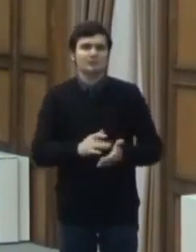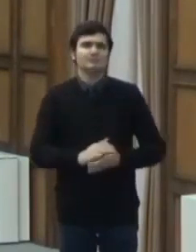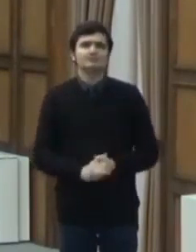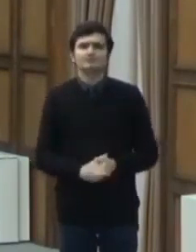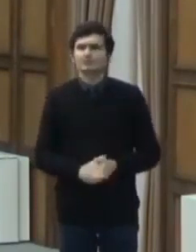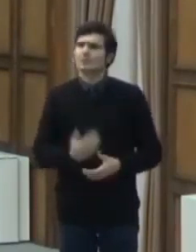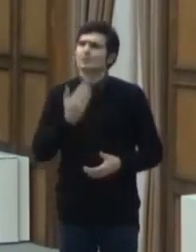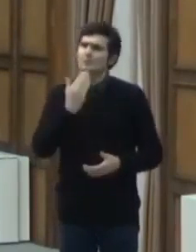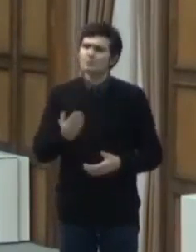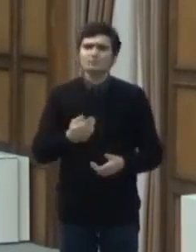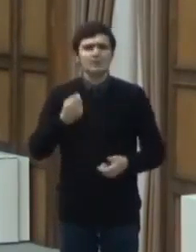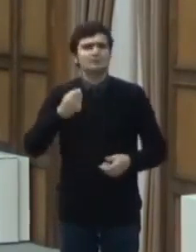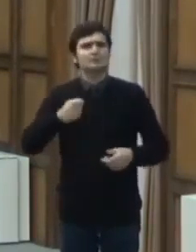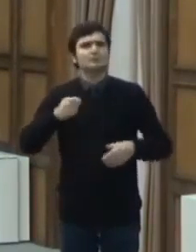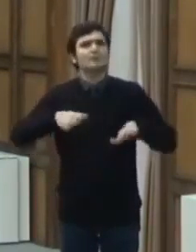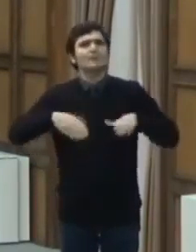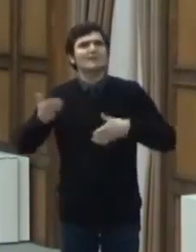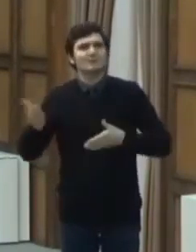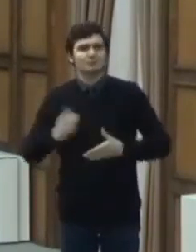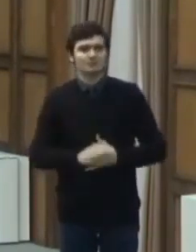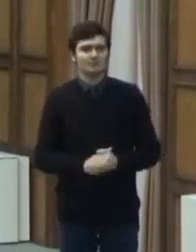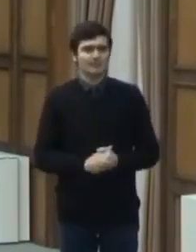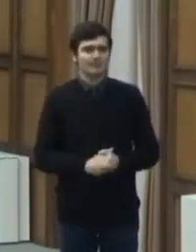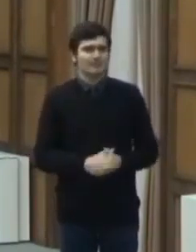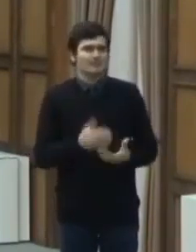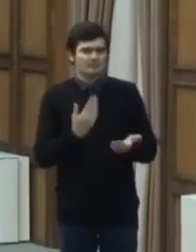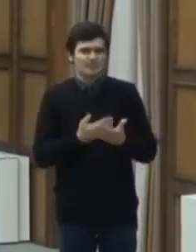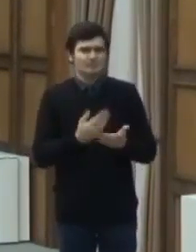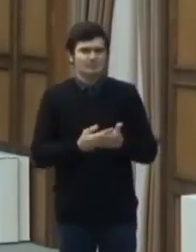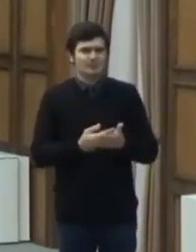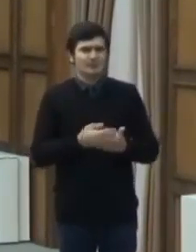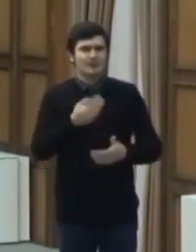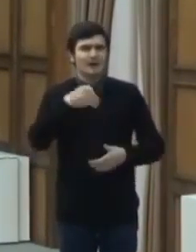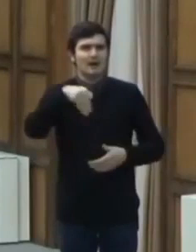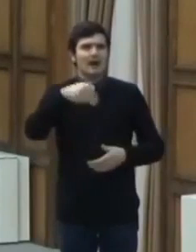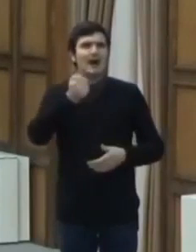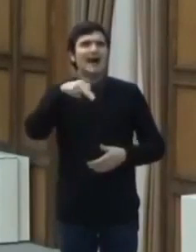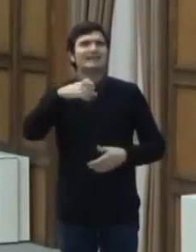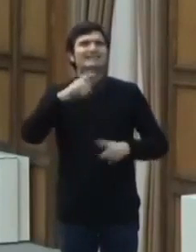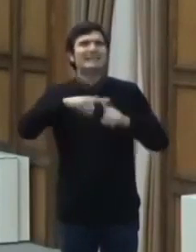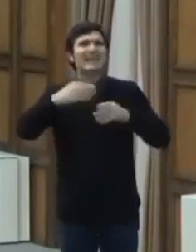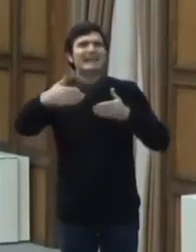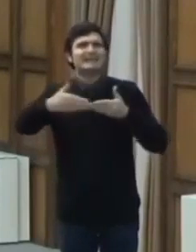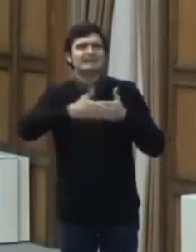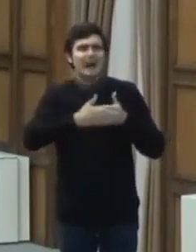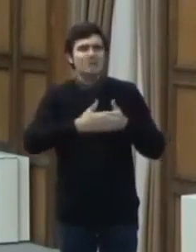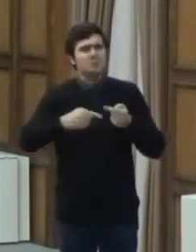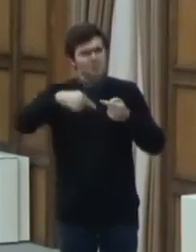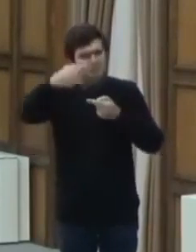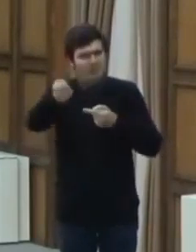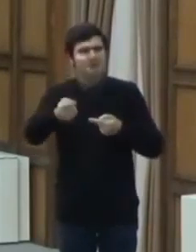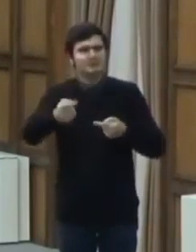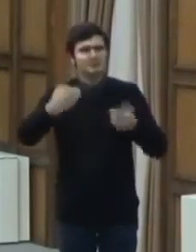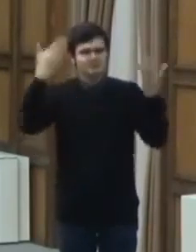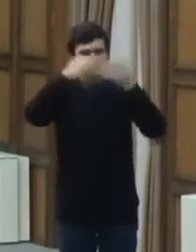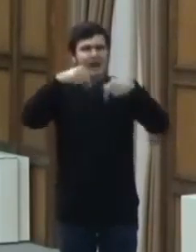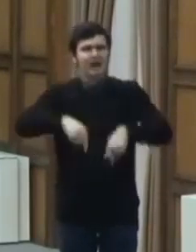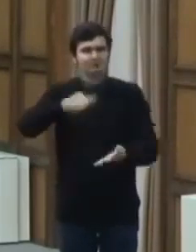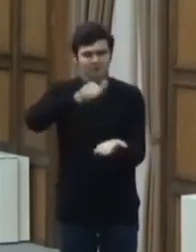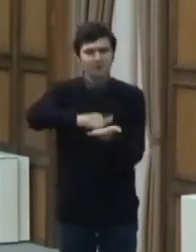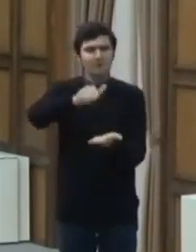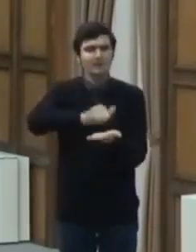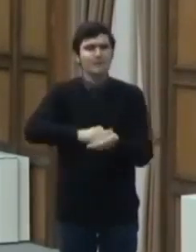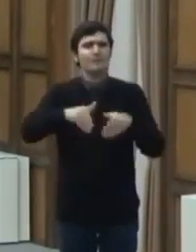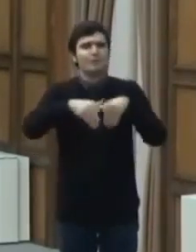Mulțumesc, domnule ministru! Întrucât anexa urmează a fi publicată în seara asta în monitorul oficial, împreună